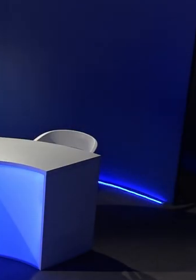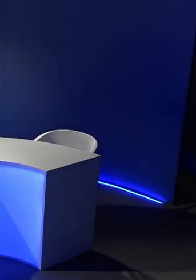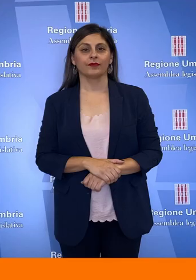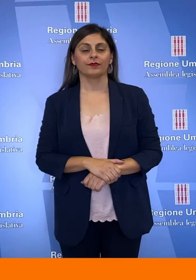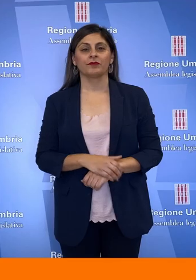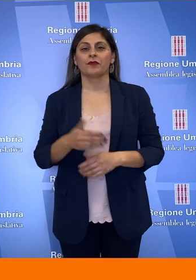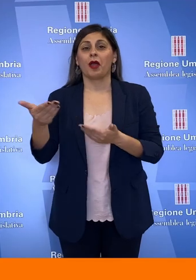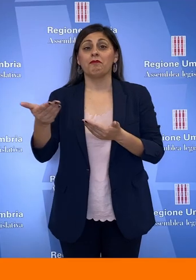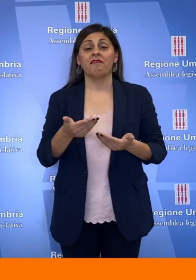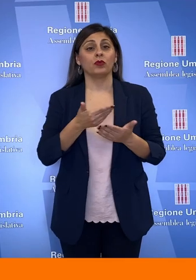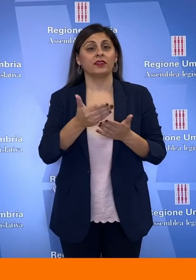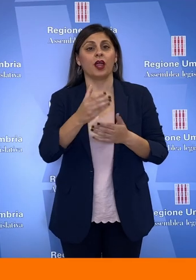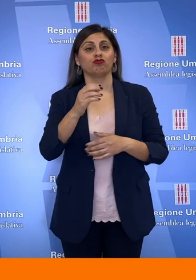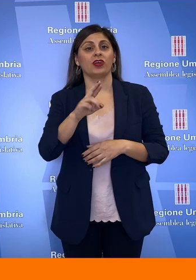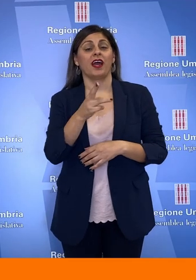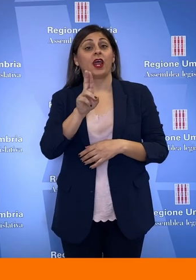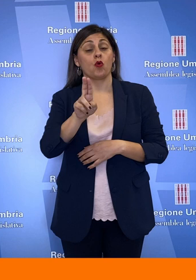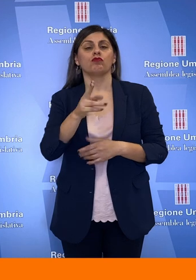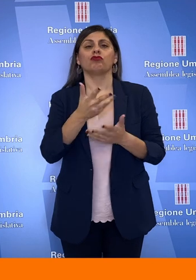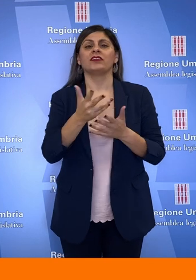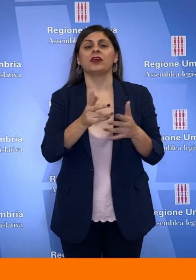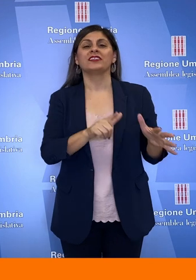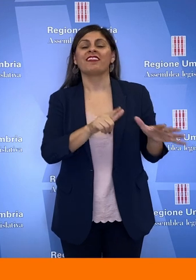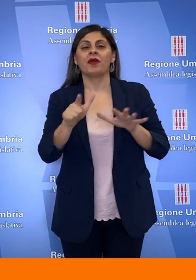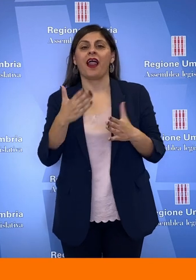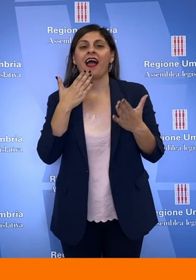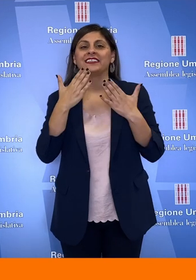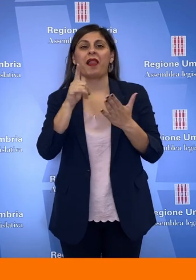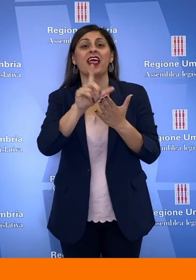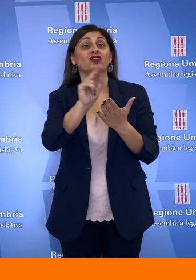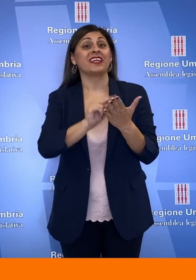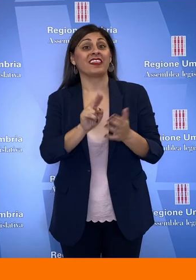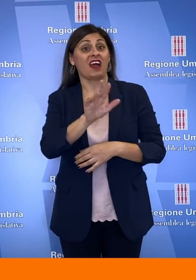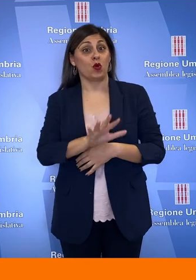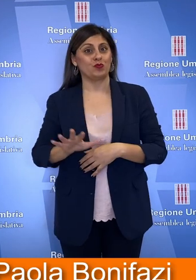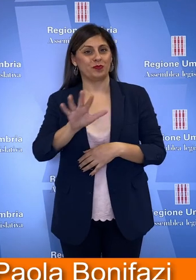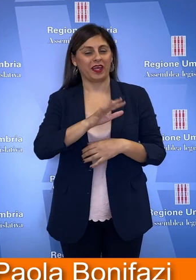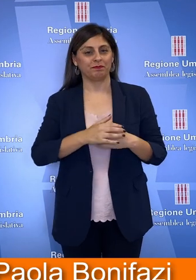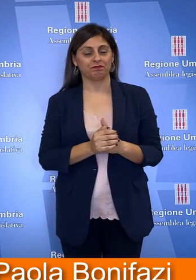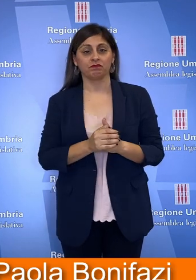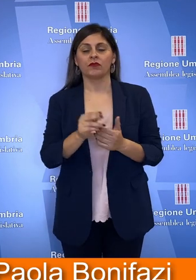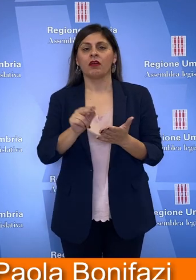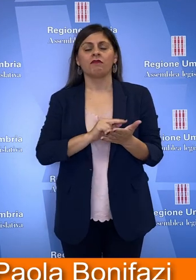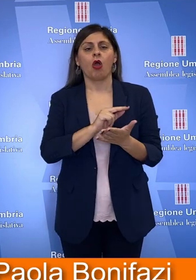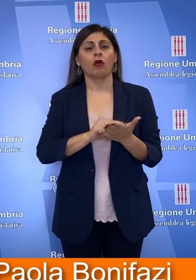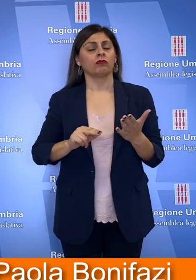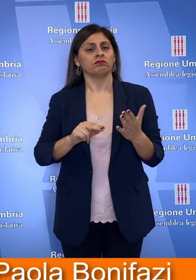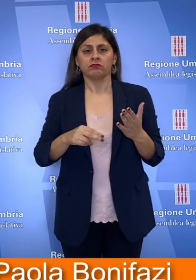Benvenuti a TeleCR1, notiziario settimanale dell'Assemblea Legislativa dell'Umbria. Voto favorevole e